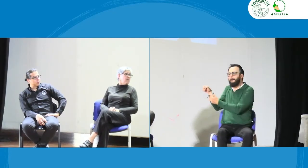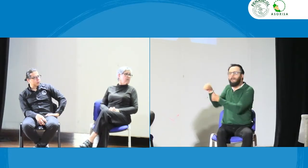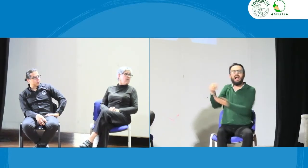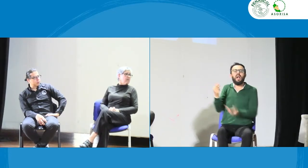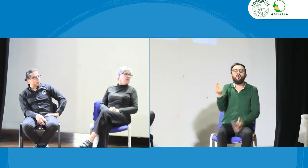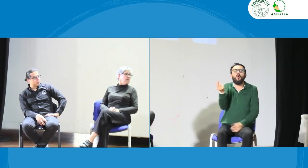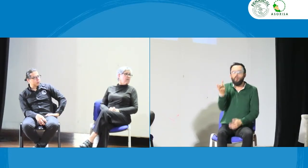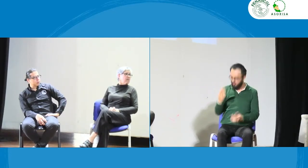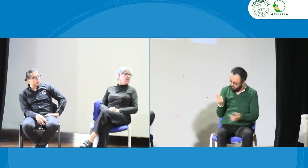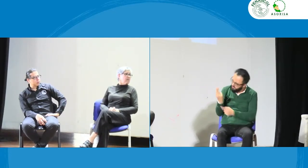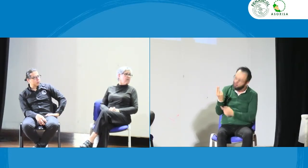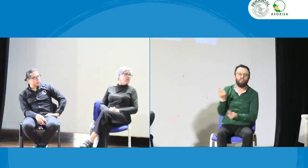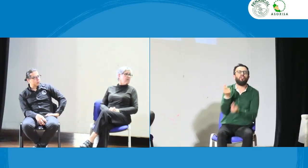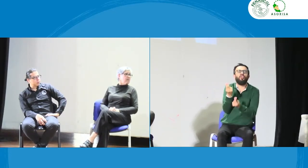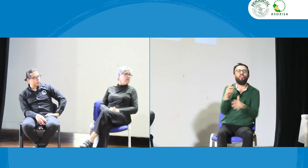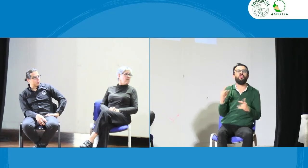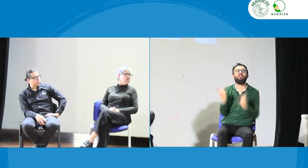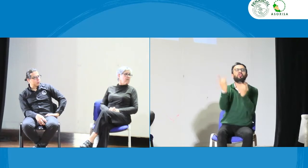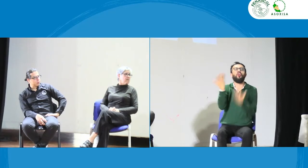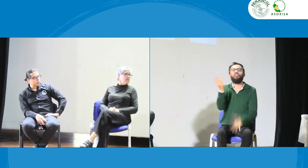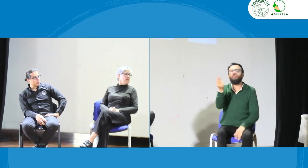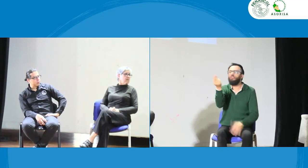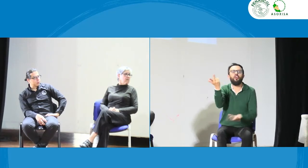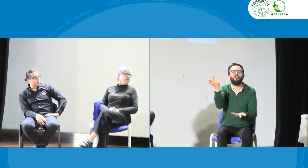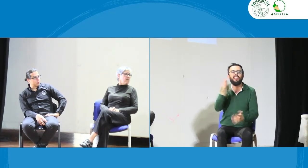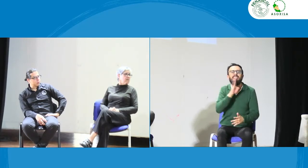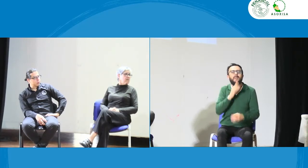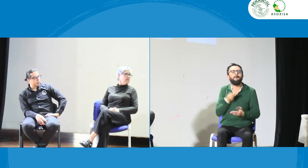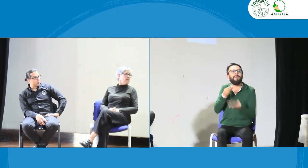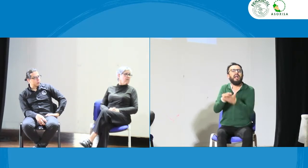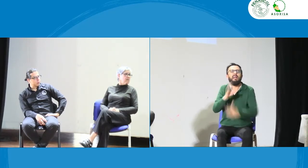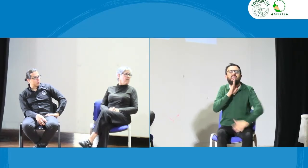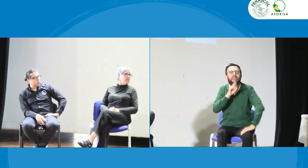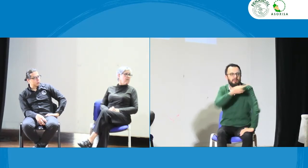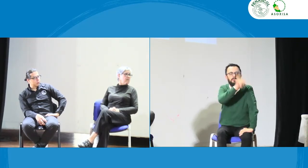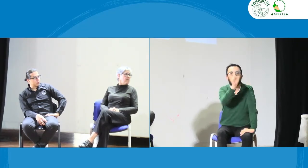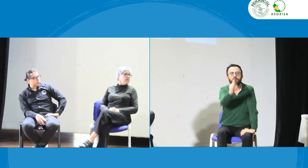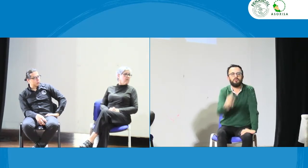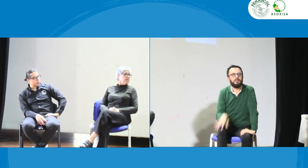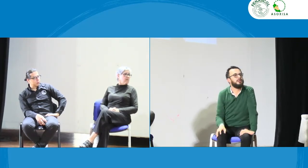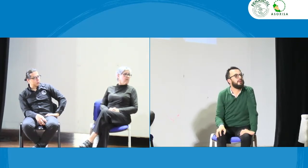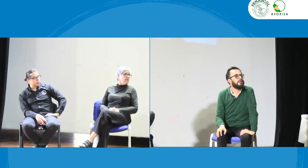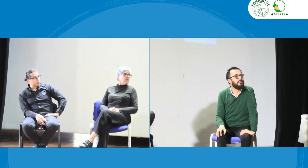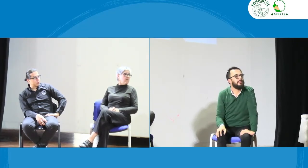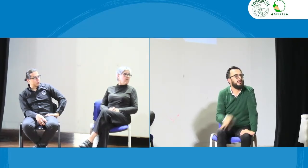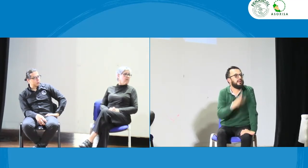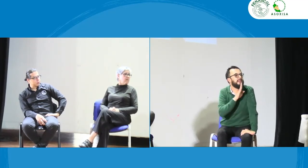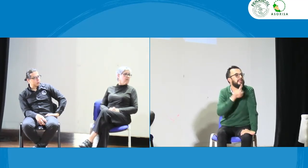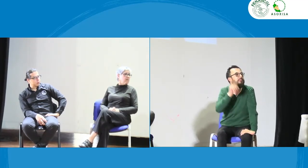de interpretación y de dónde sale el pago de ese servicio de interpretación es la pregunta ¿quién lo paga?